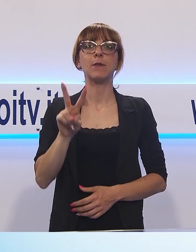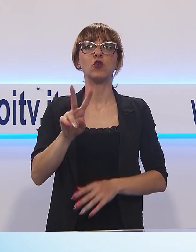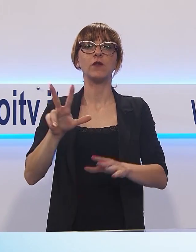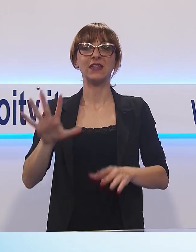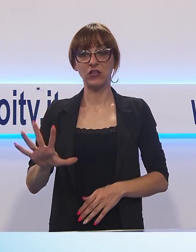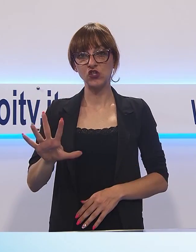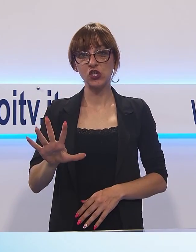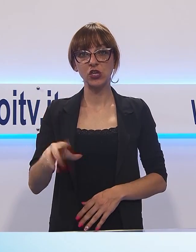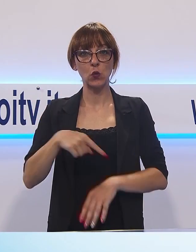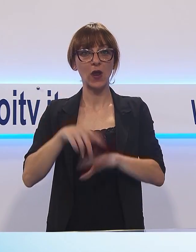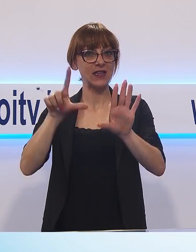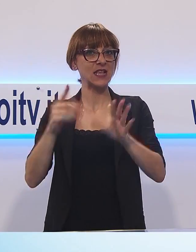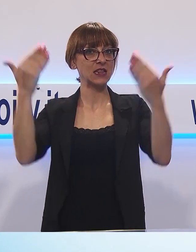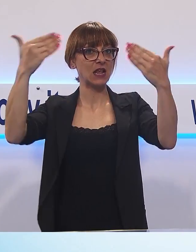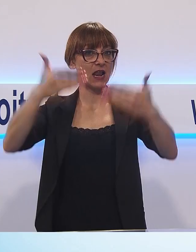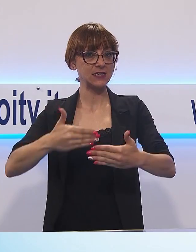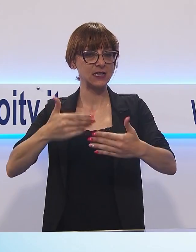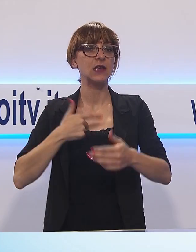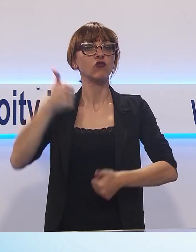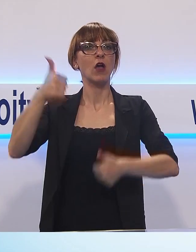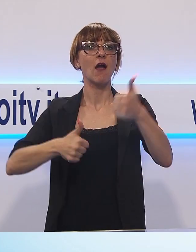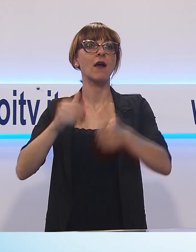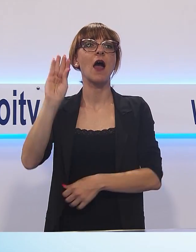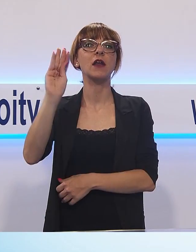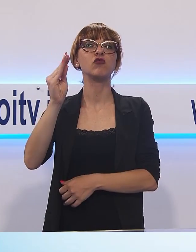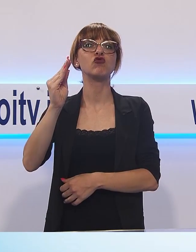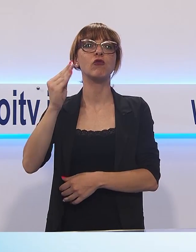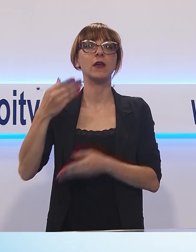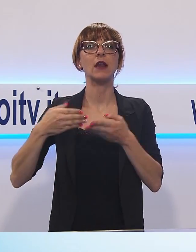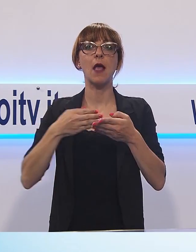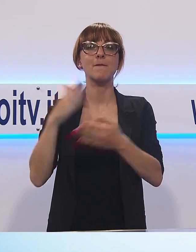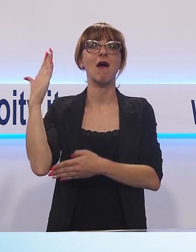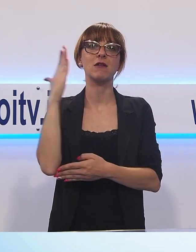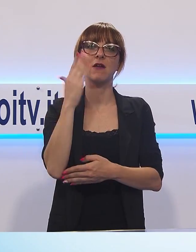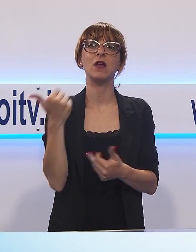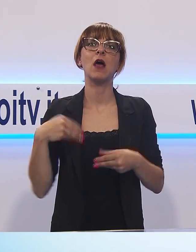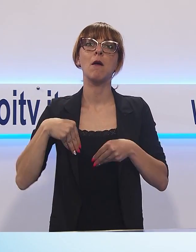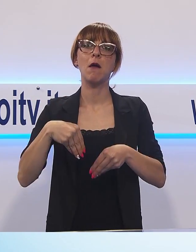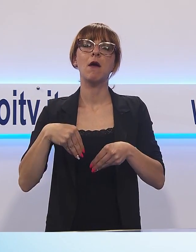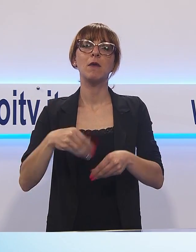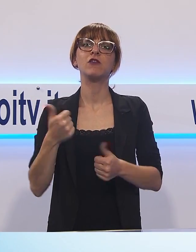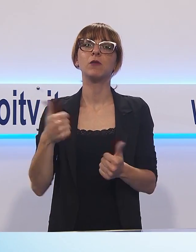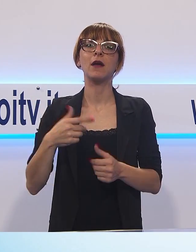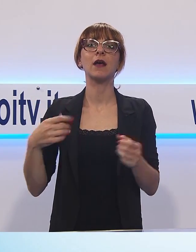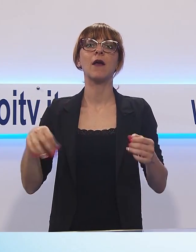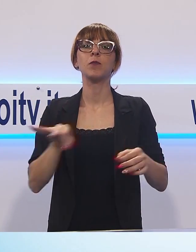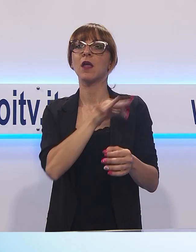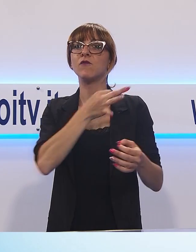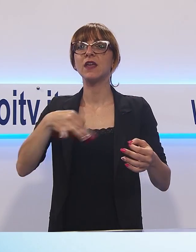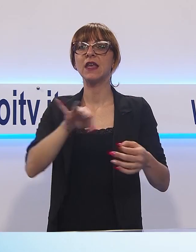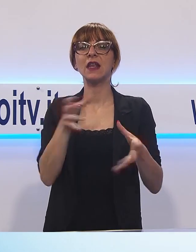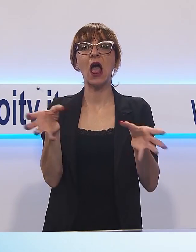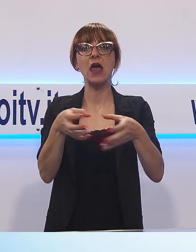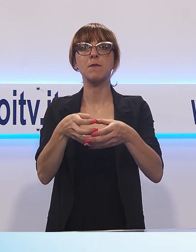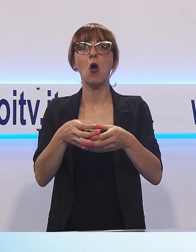arricchire l'inaugurazione dei campionati giovanili di vela organizzati dal club nautico, parteciperà la Filarmonica La Versilia insieme a Burlamacco e Ondina.